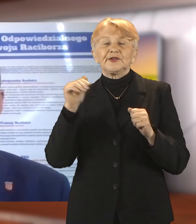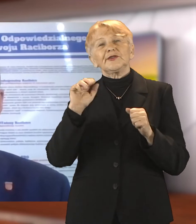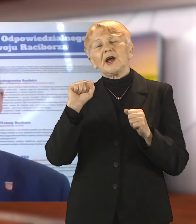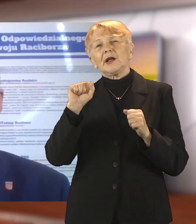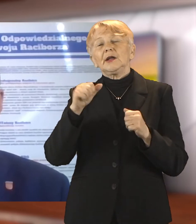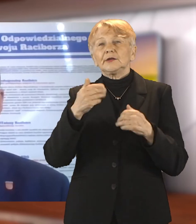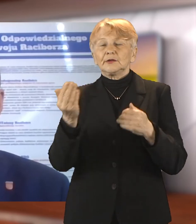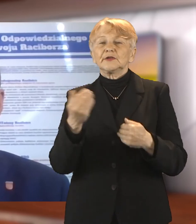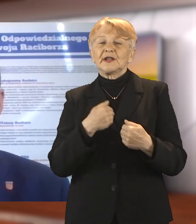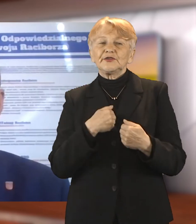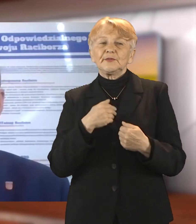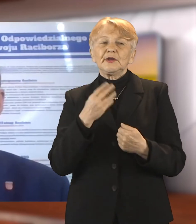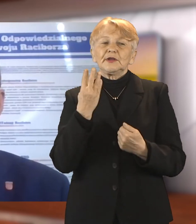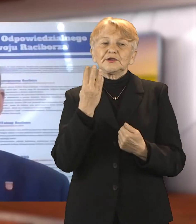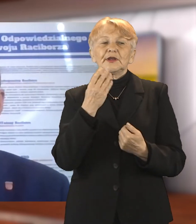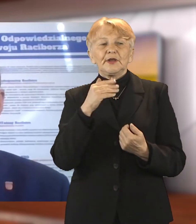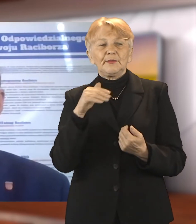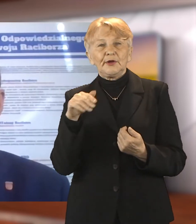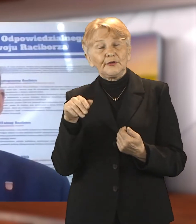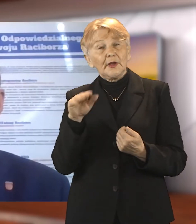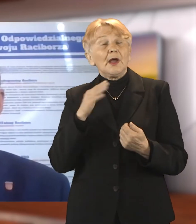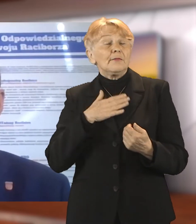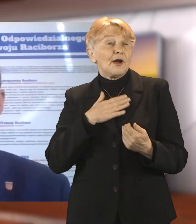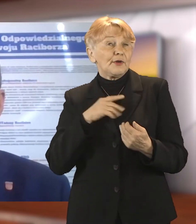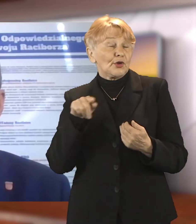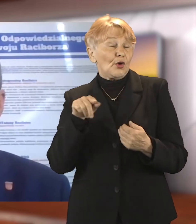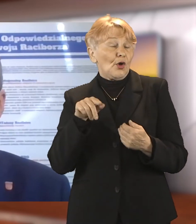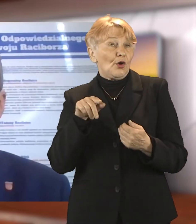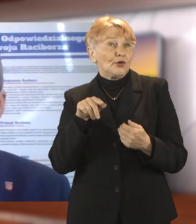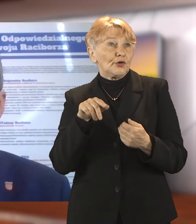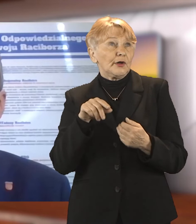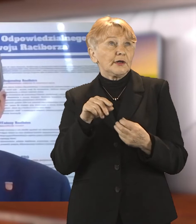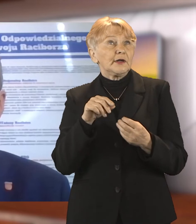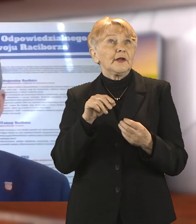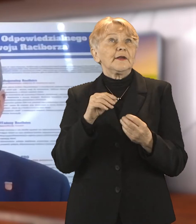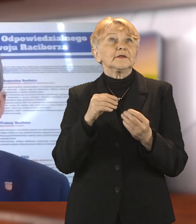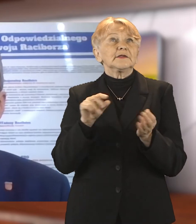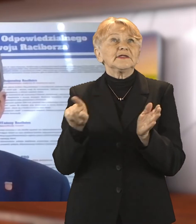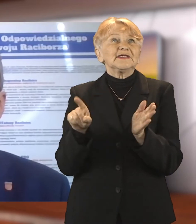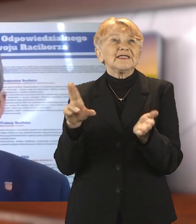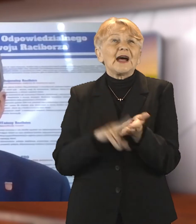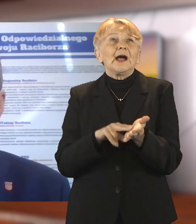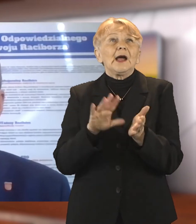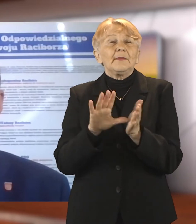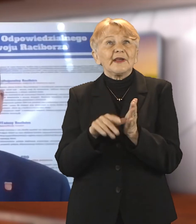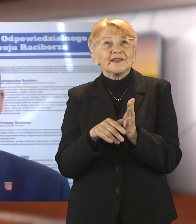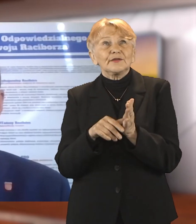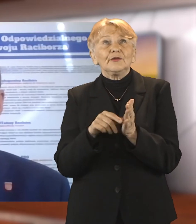skali województwa jest to dziewiąte miejsce pod względem wielkości